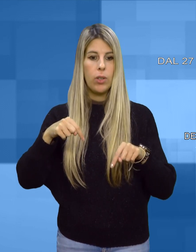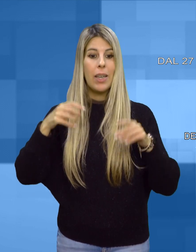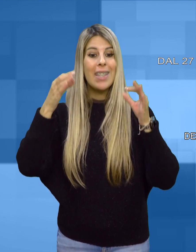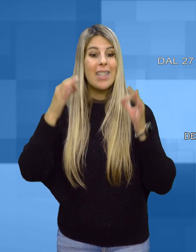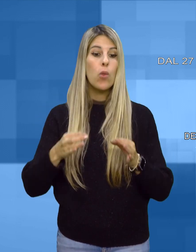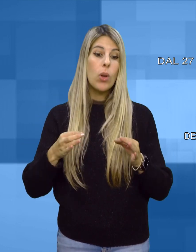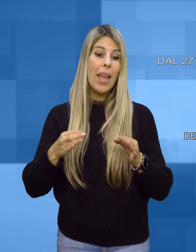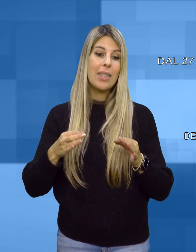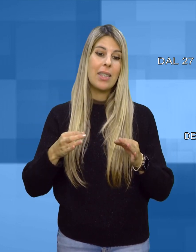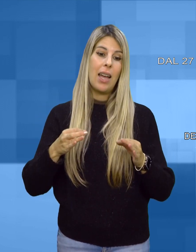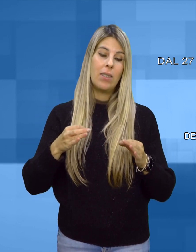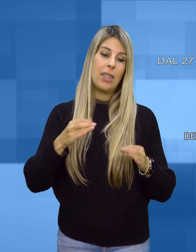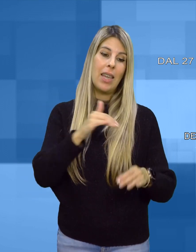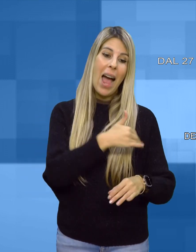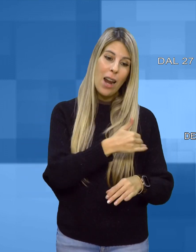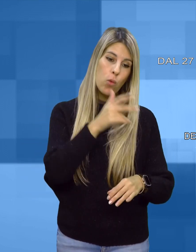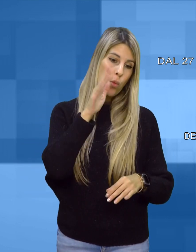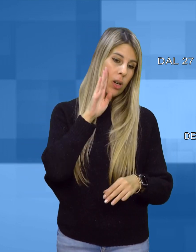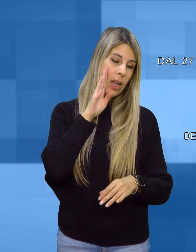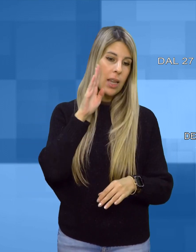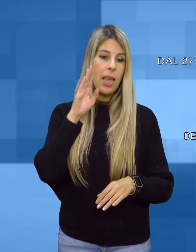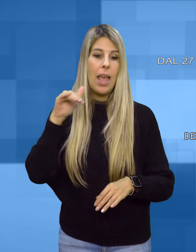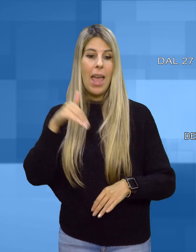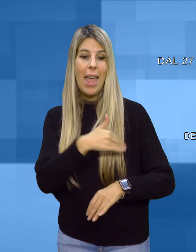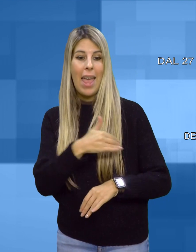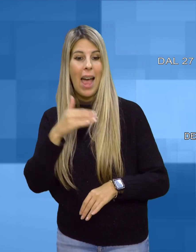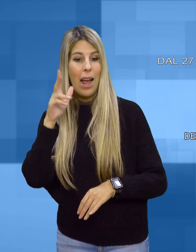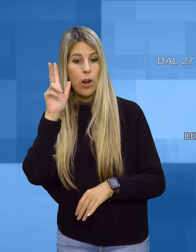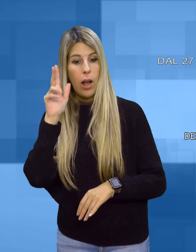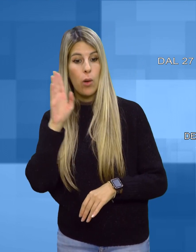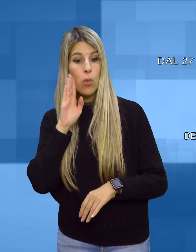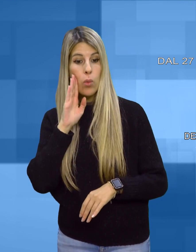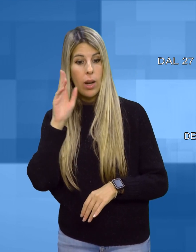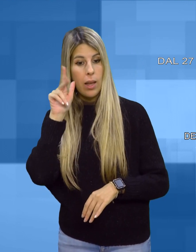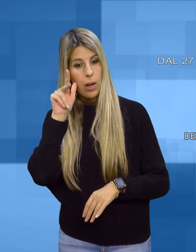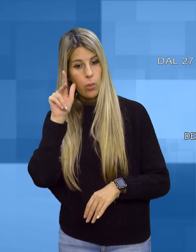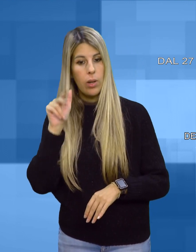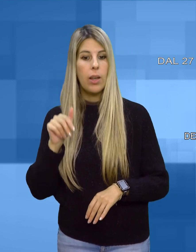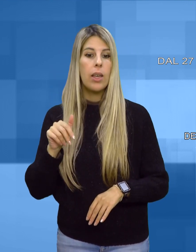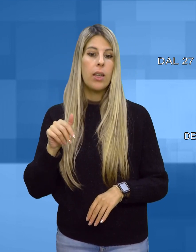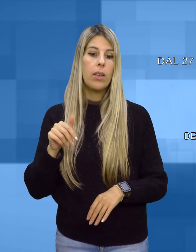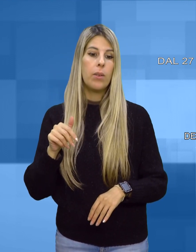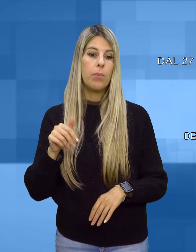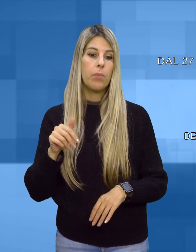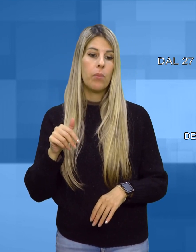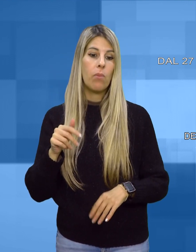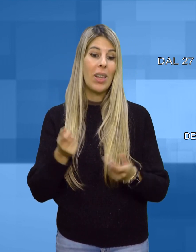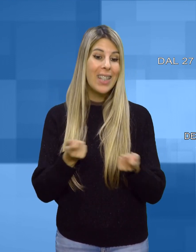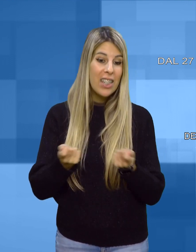Ancora oggi la sicurezza di alunne e alunni, studentesse e studenti, dirigenti scolastici, docenti e personale